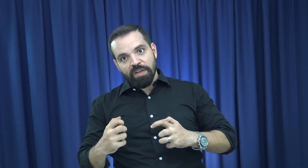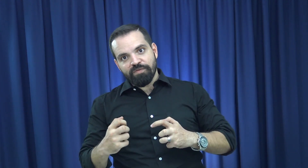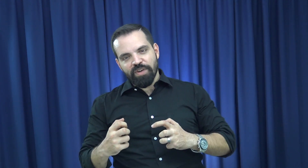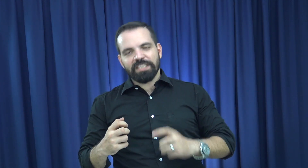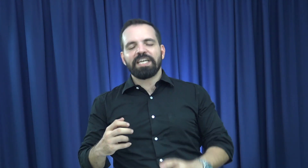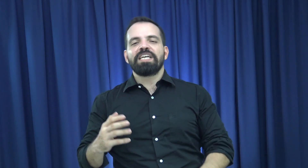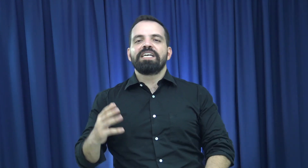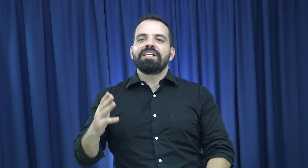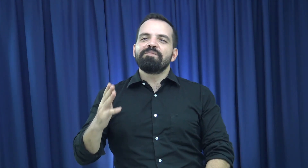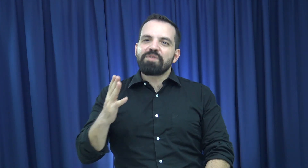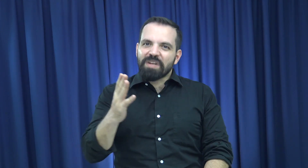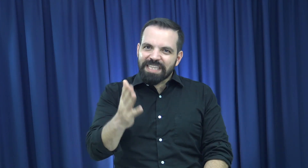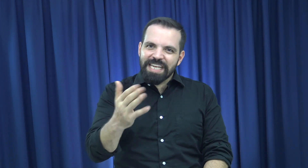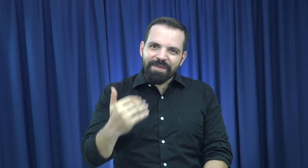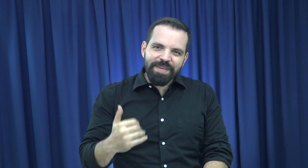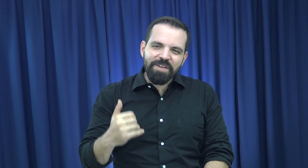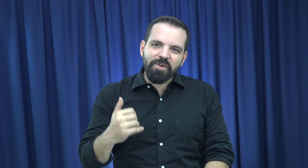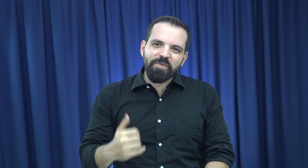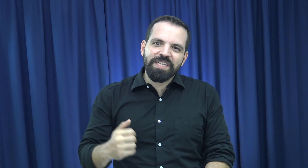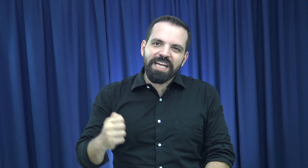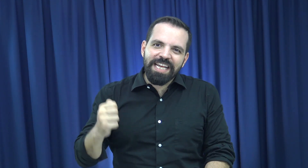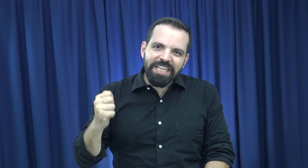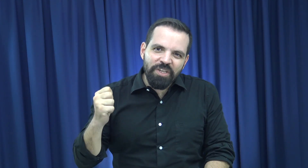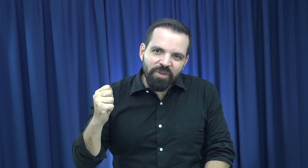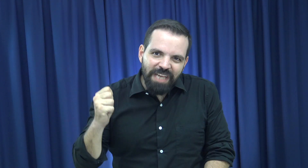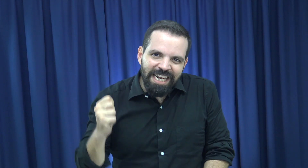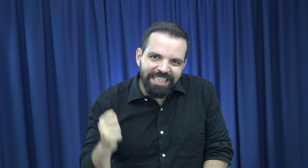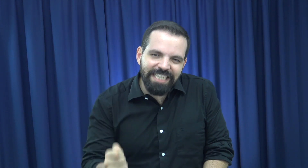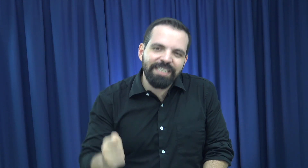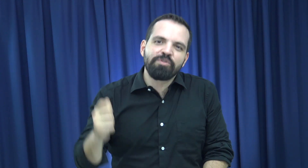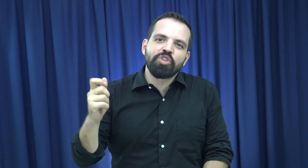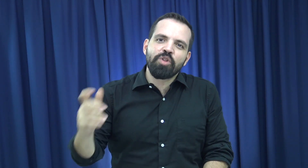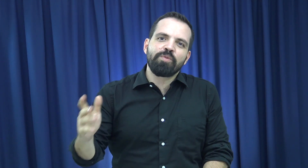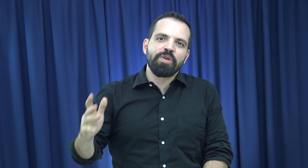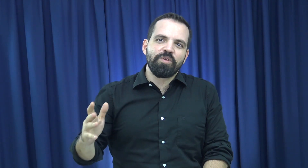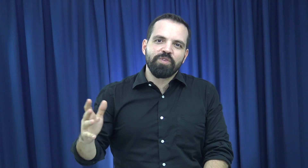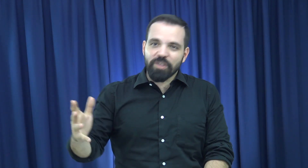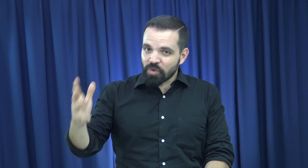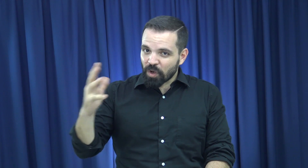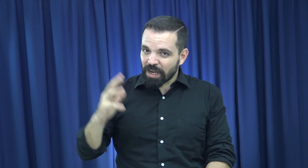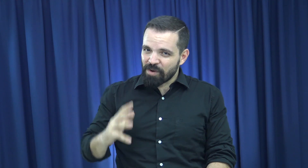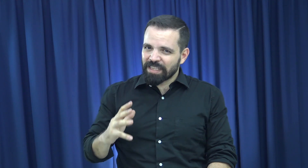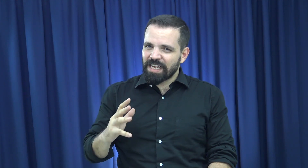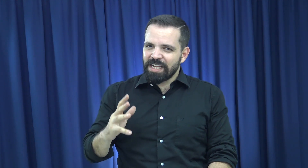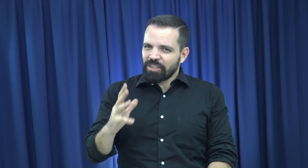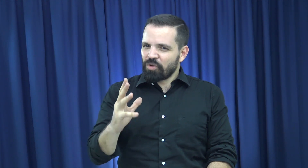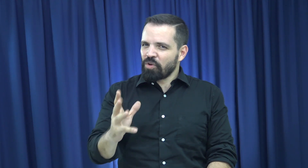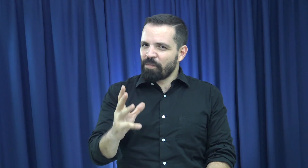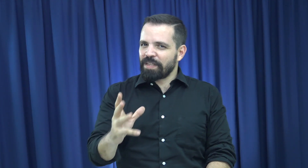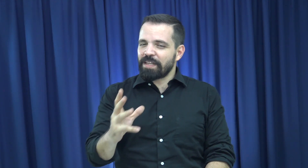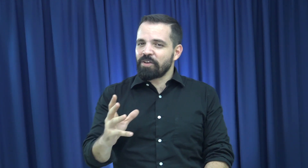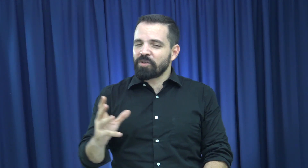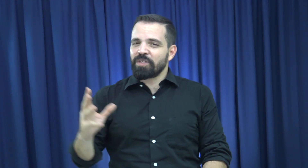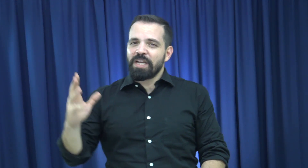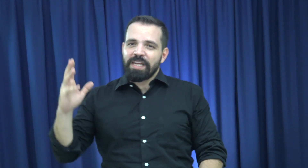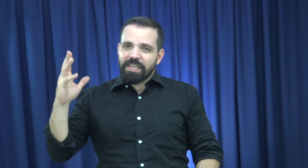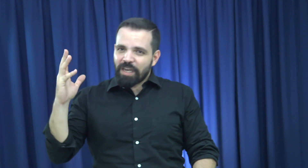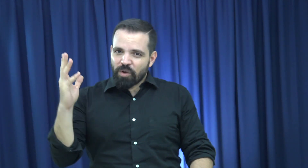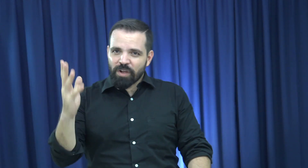en fuerza, pero a ti y a mí nos cuida el Dios Altísimo y Todopoderoso. Y eso nos recuerda, son nombres de Dios que nos